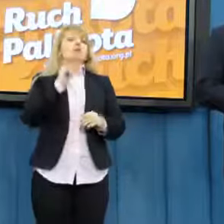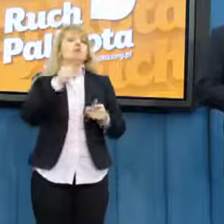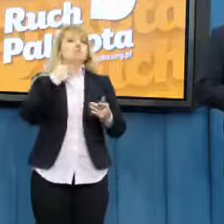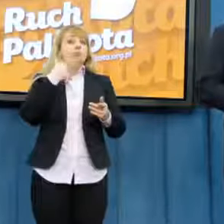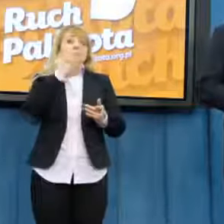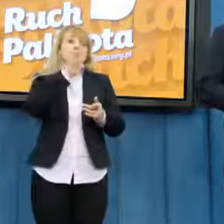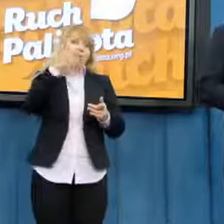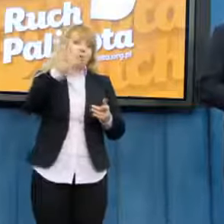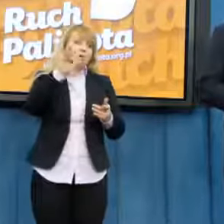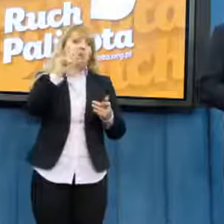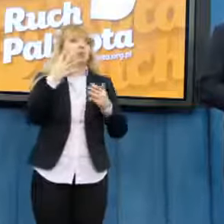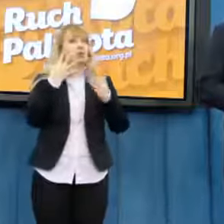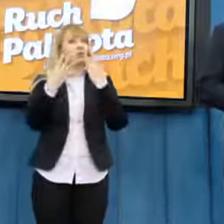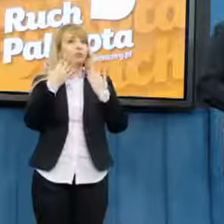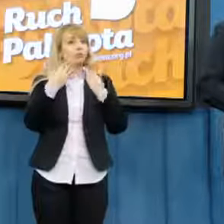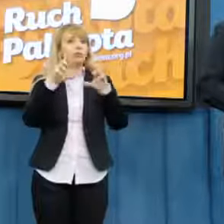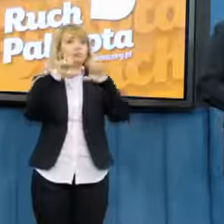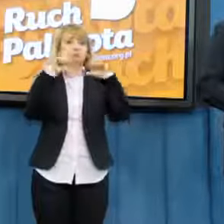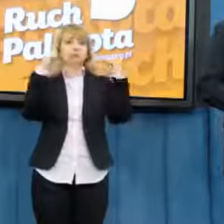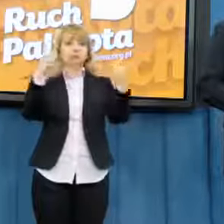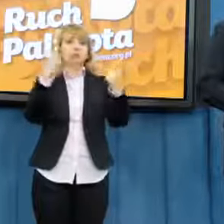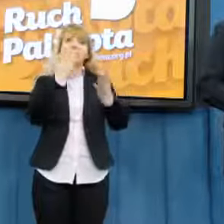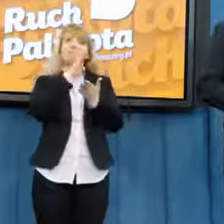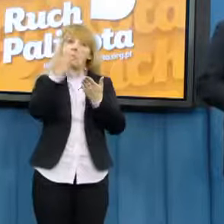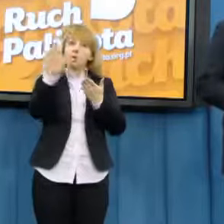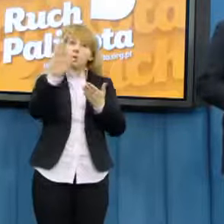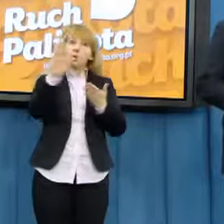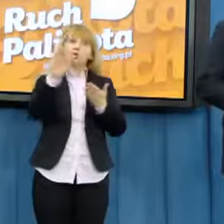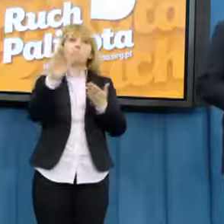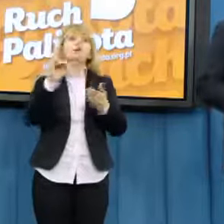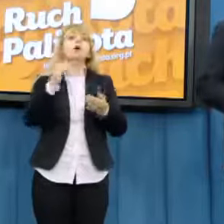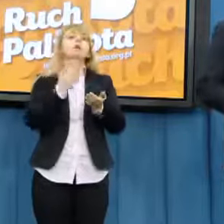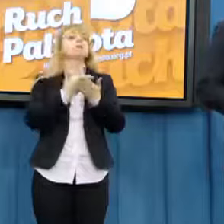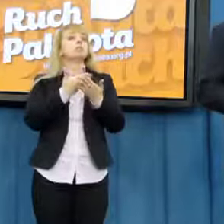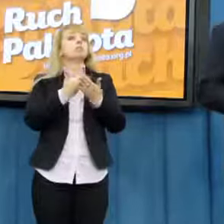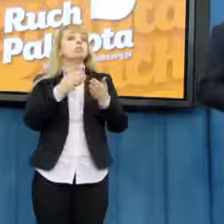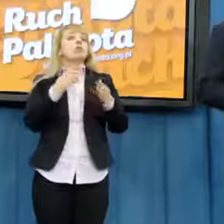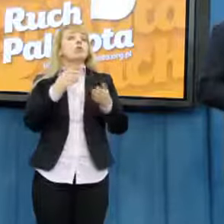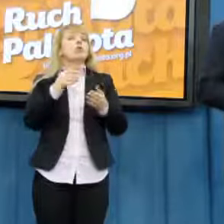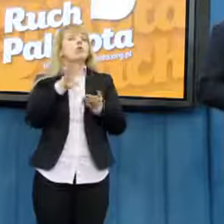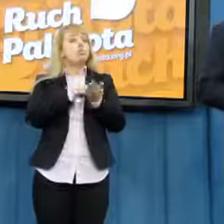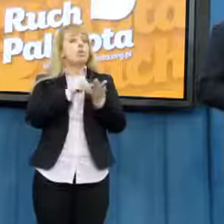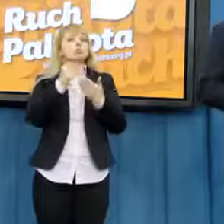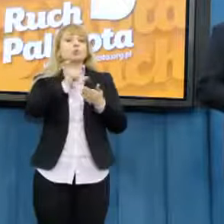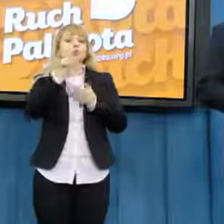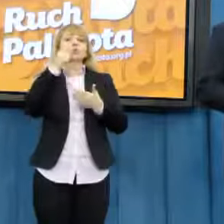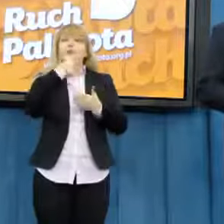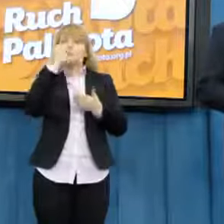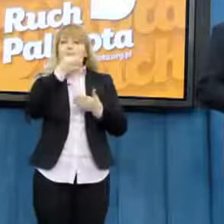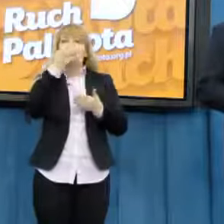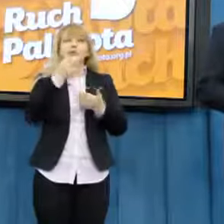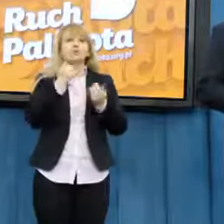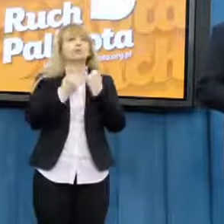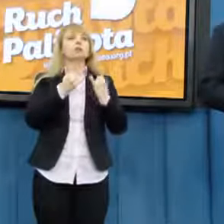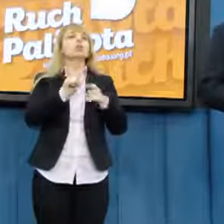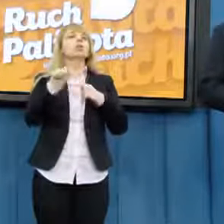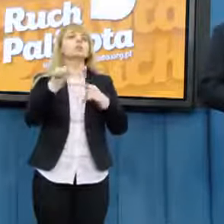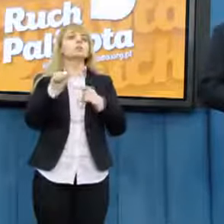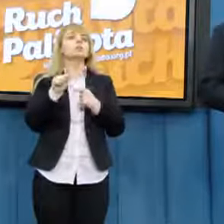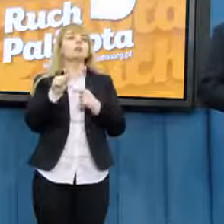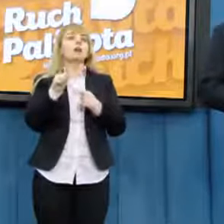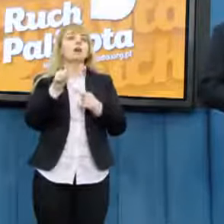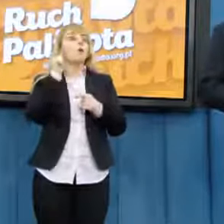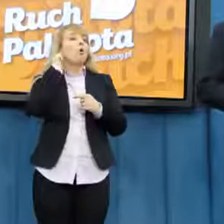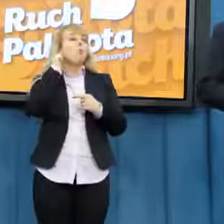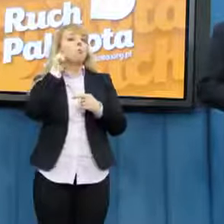sali posiedzeń, bo czasami pojawiają się pytania co w wypadku, gdy jest nieparzysta liczba